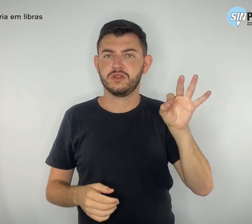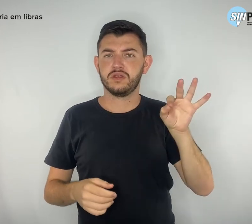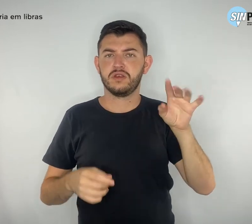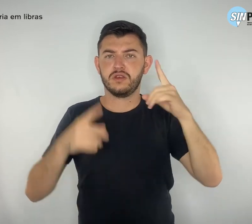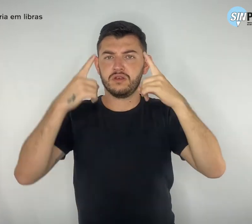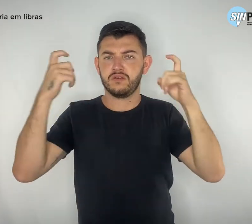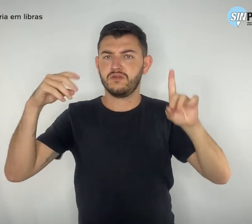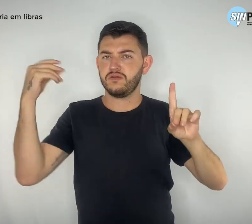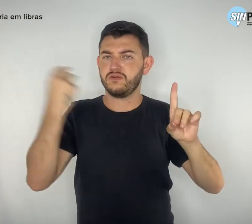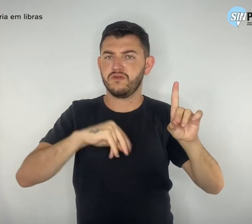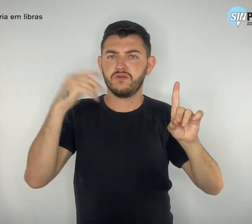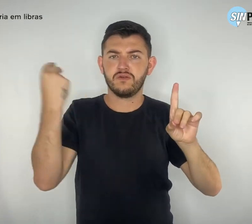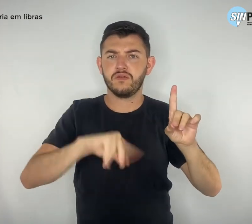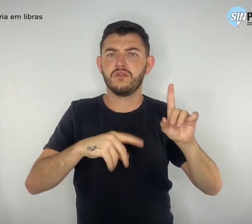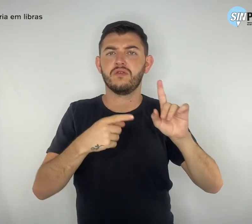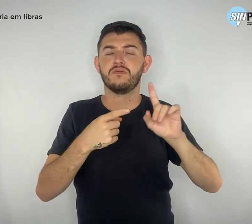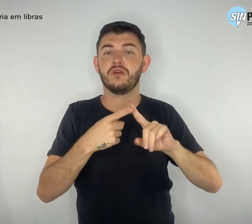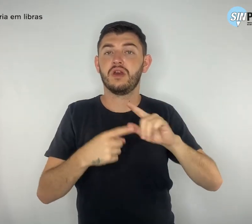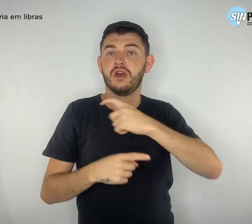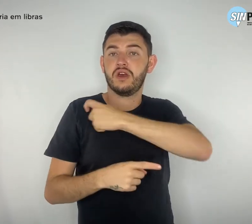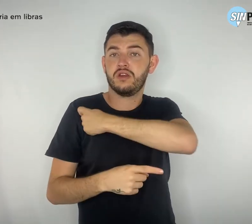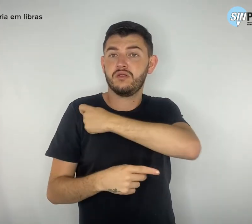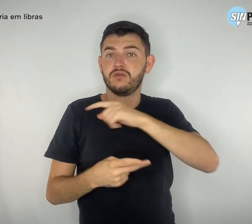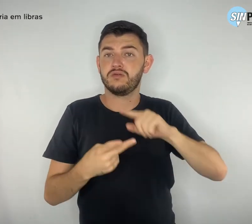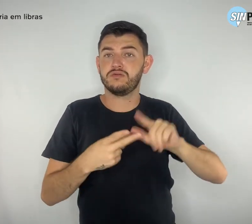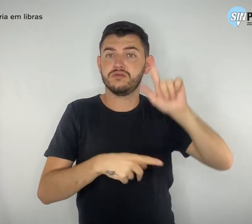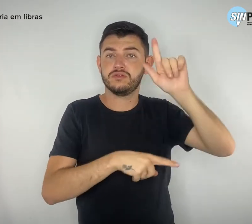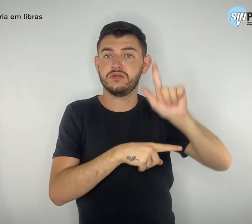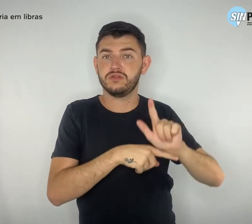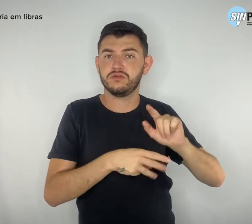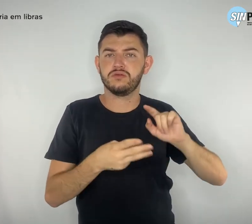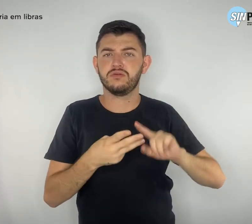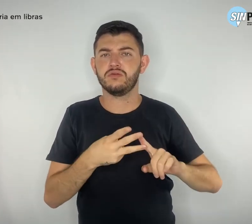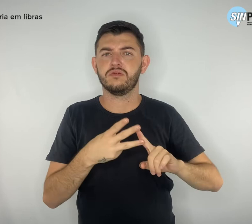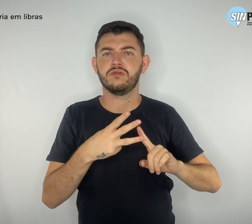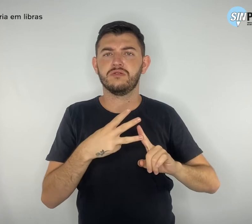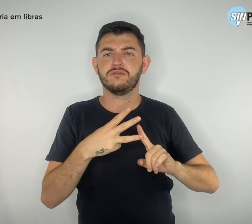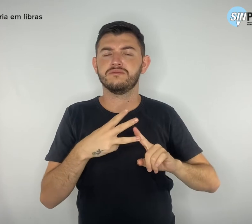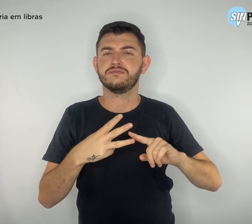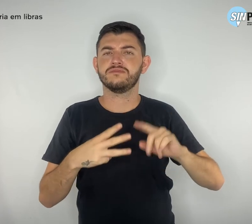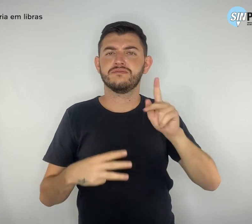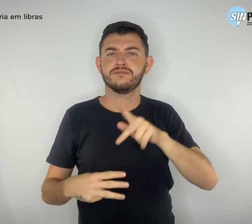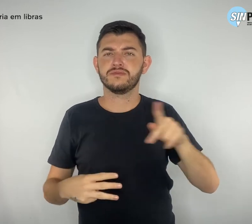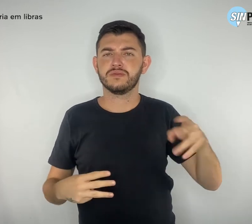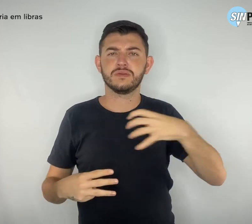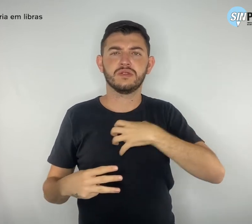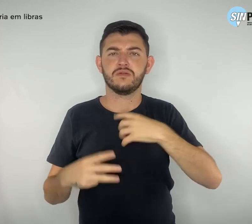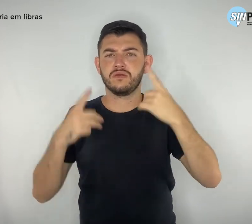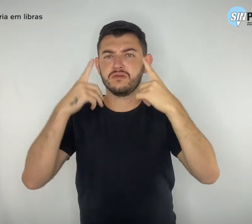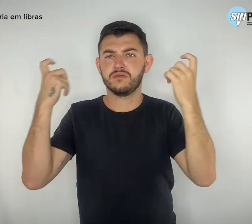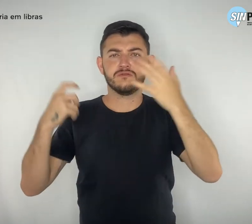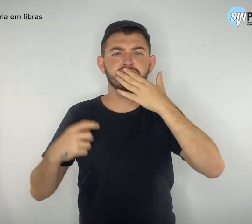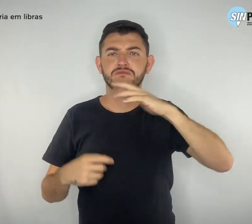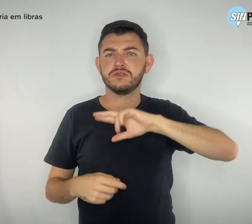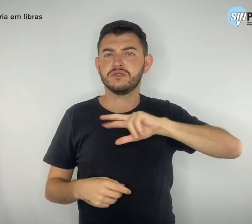gestores e professores de várias formas. Um dos mais recentes casos de truculência